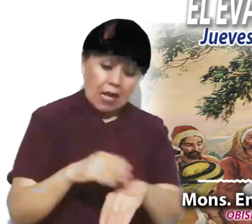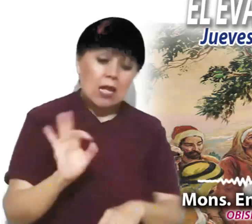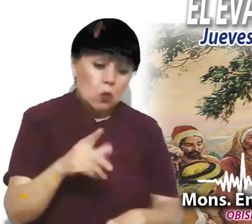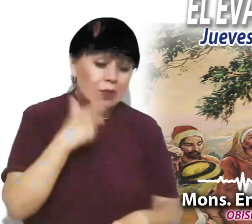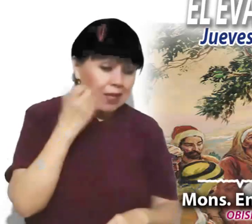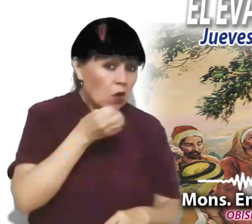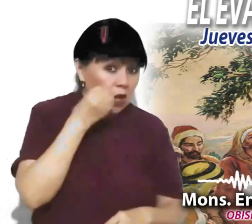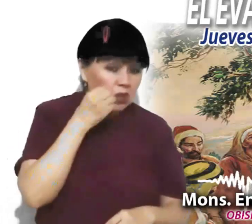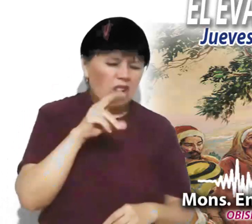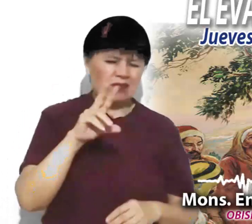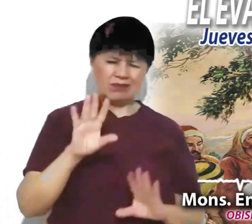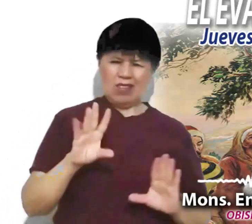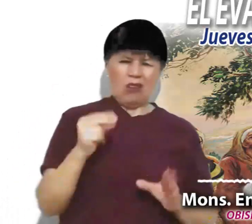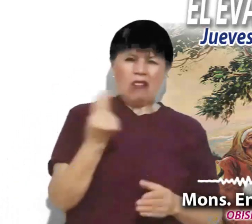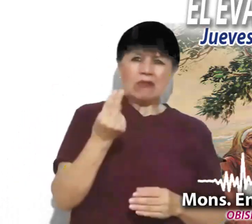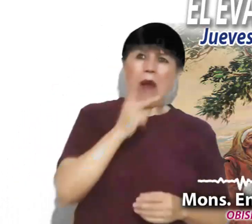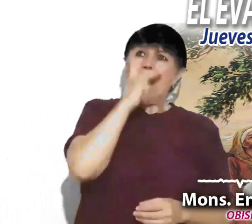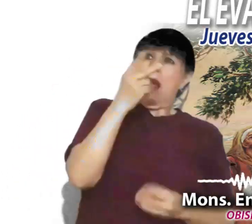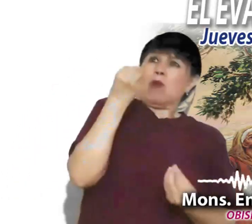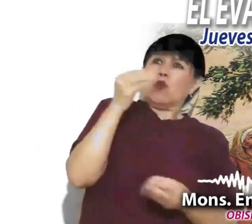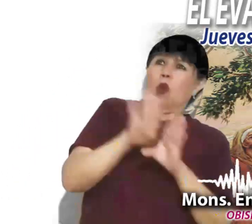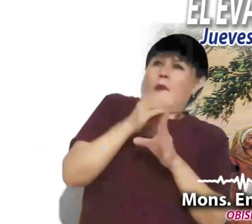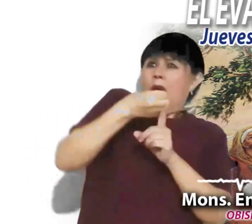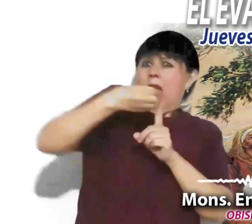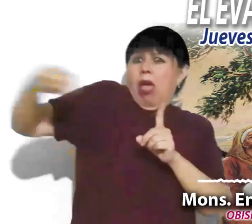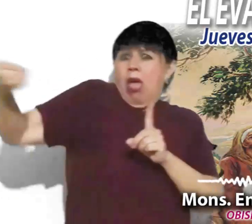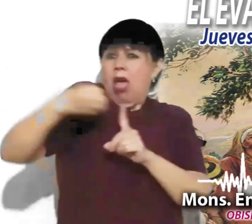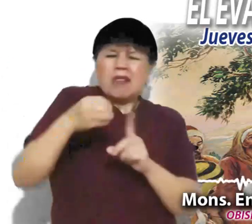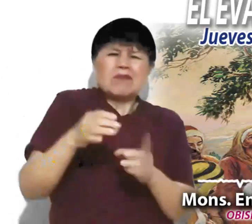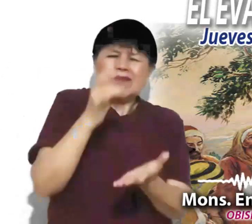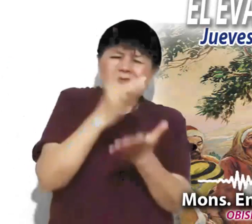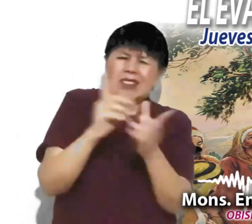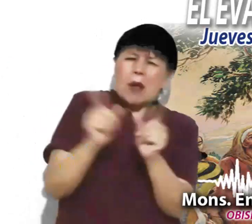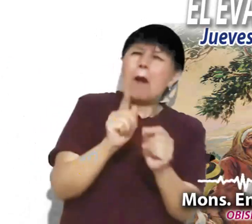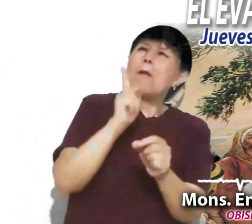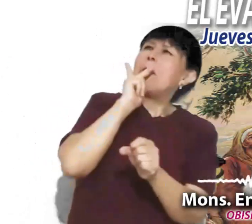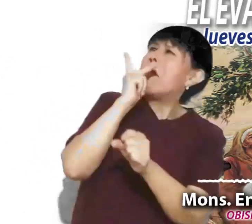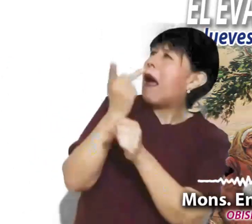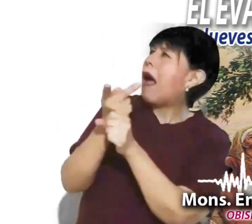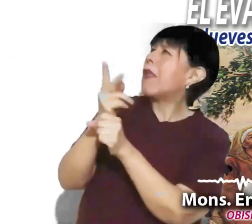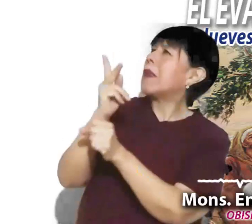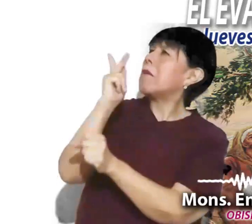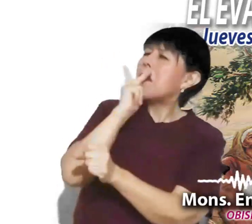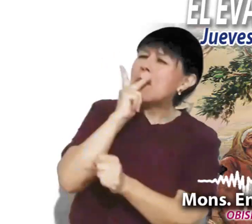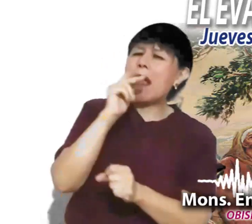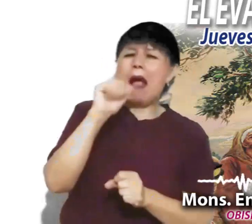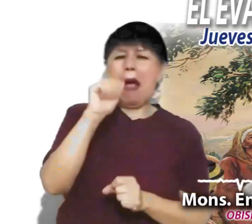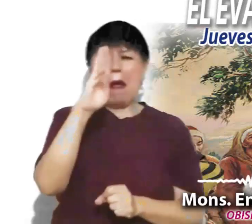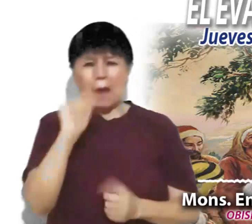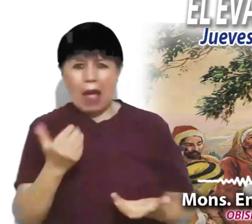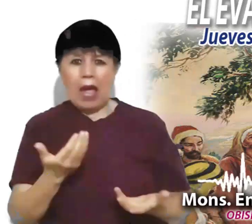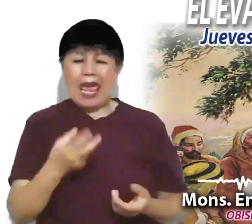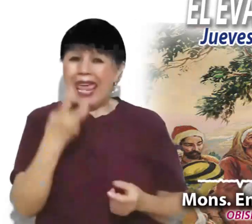no se necesitan muchas palabras. Padre, papá, papá, papá, abad,